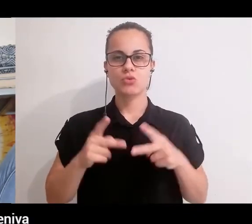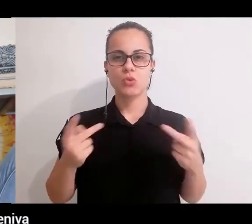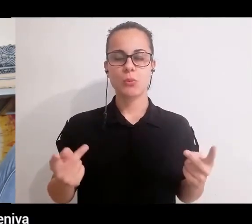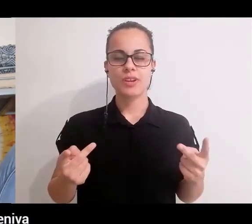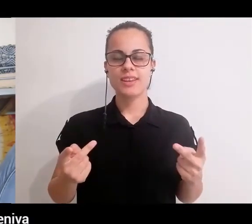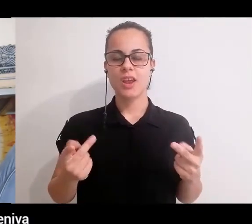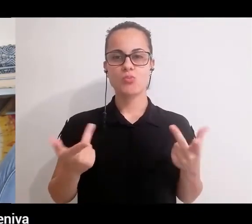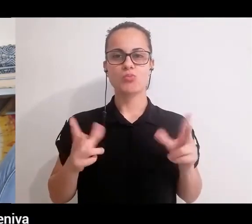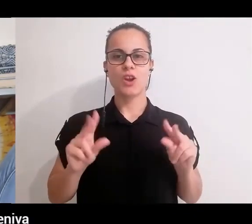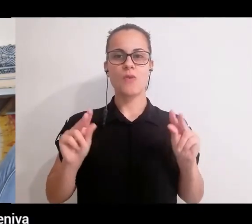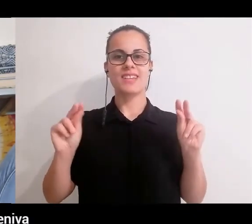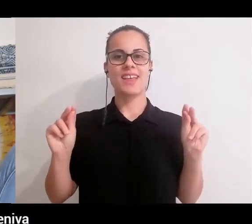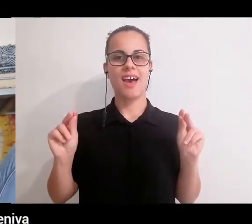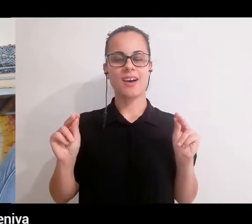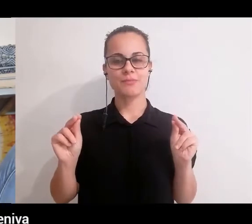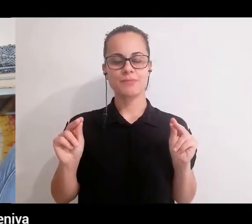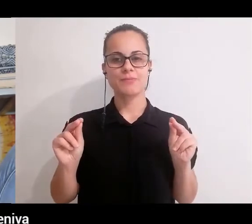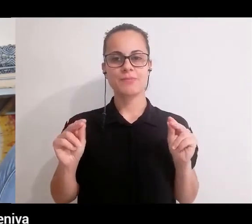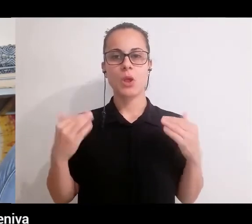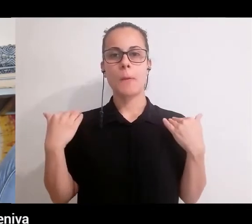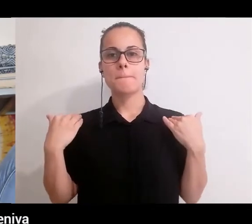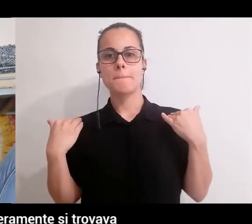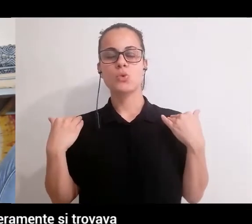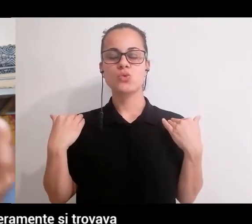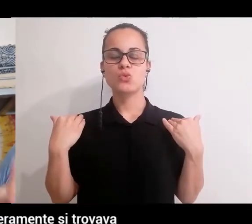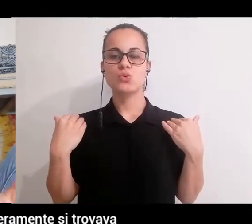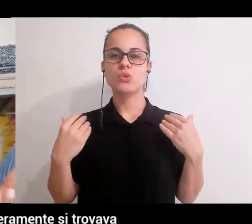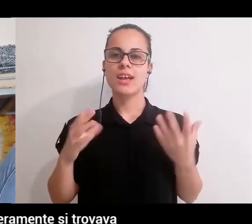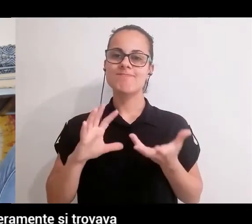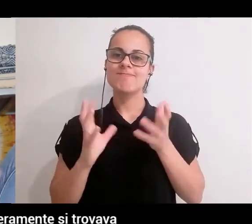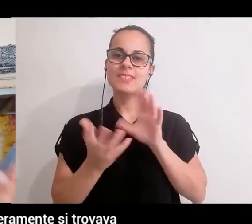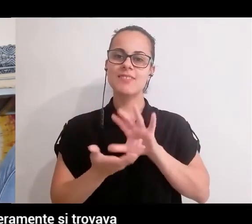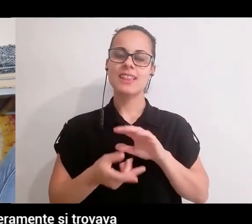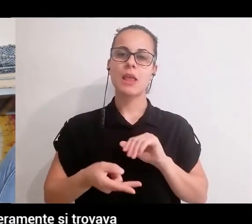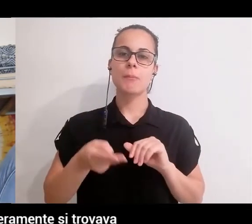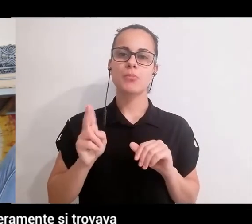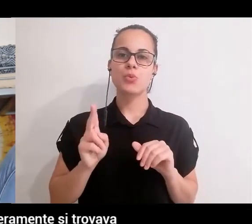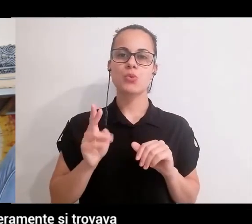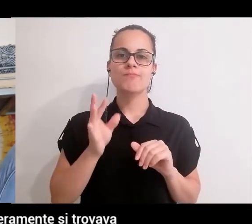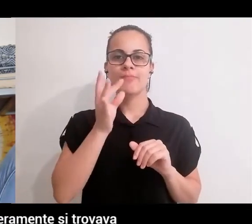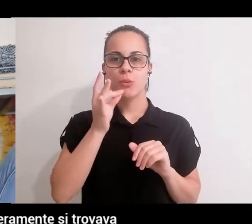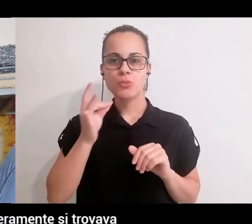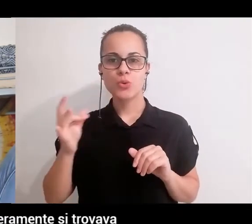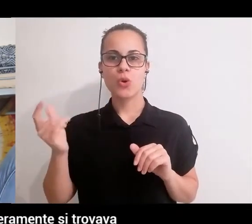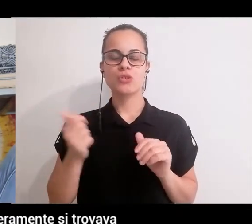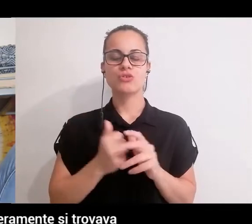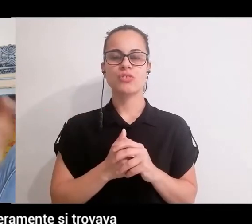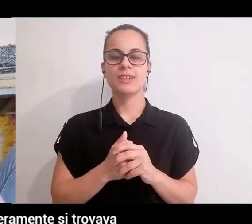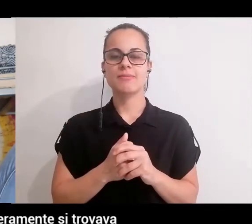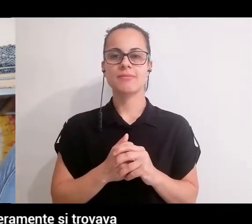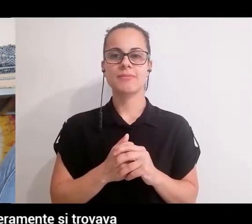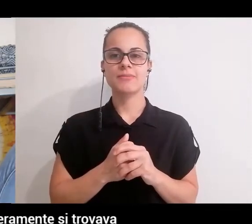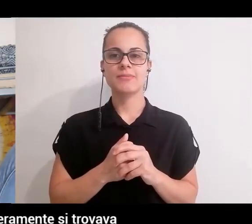scopriva un qualcosa di nuovo quindi la postura veniva in un modo più armonico piuttosto che